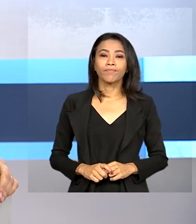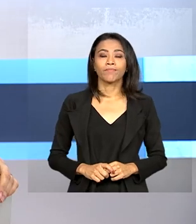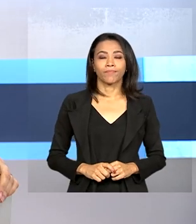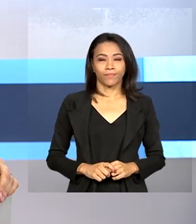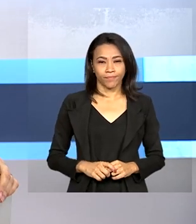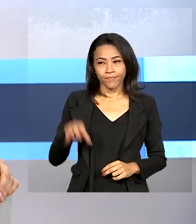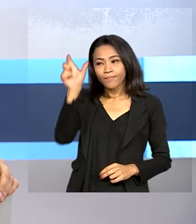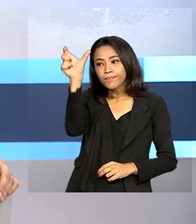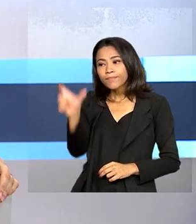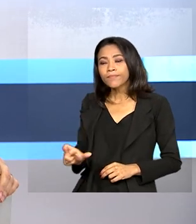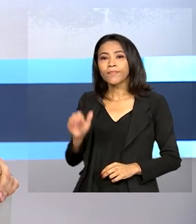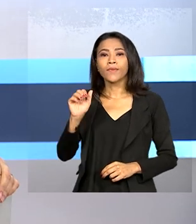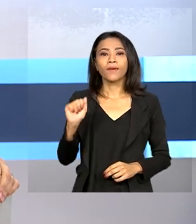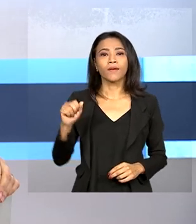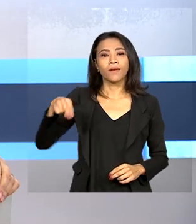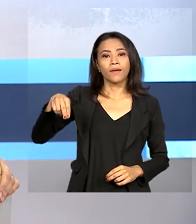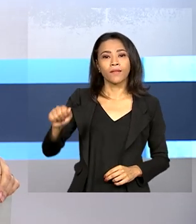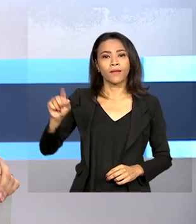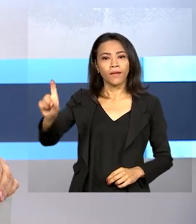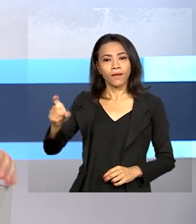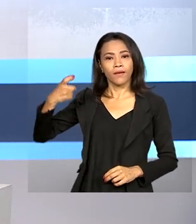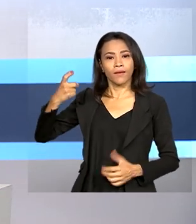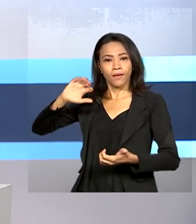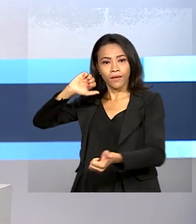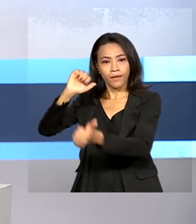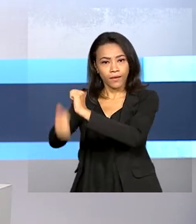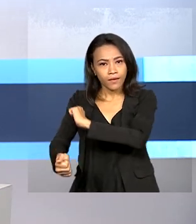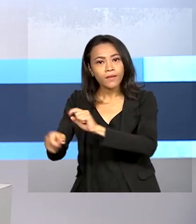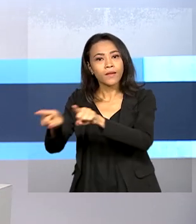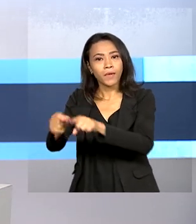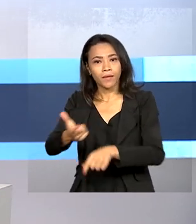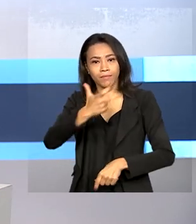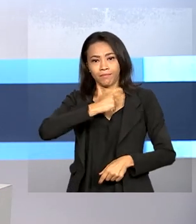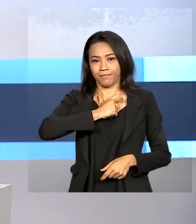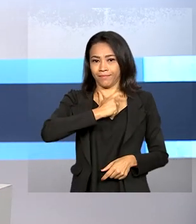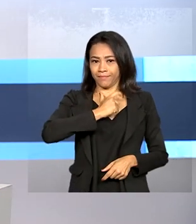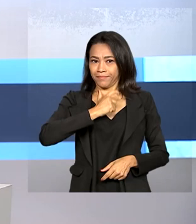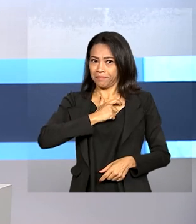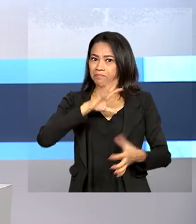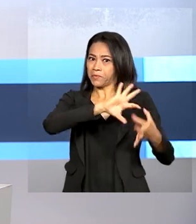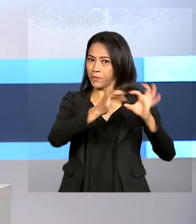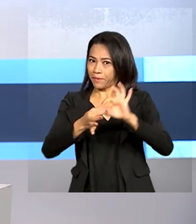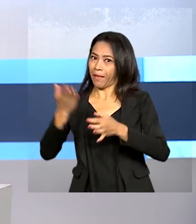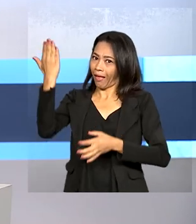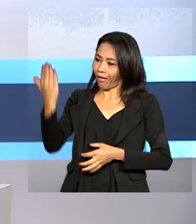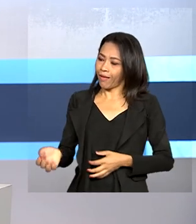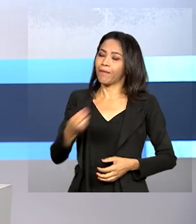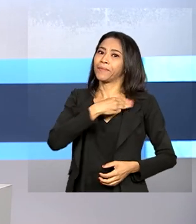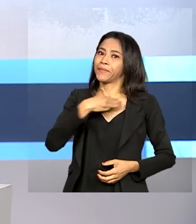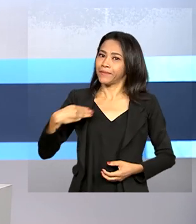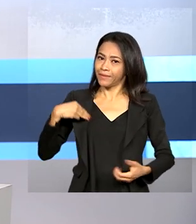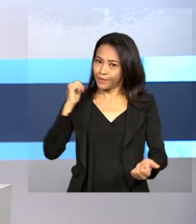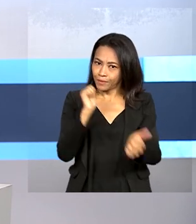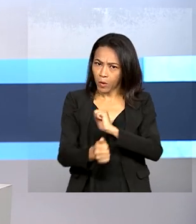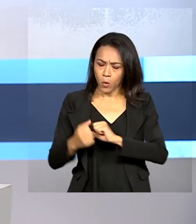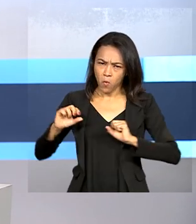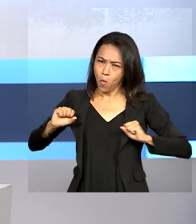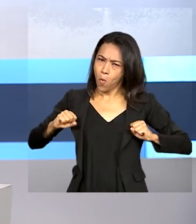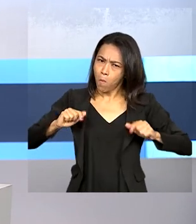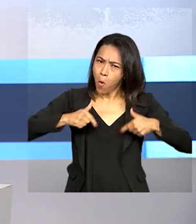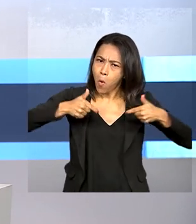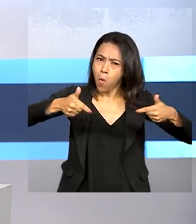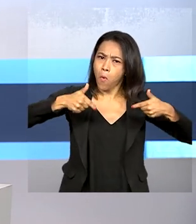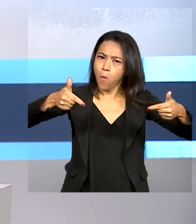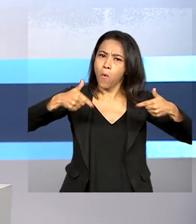E Ana Moser, ex-atleta do vôlei e medalhista olímpica, é a ministra do esporte. Com forte atuação na área social,